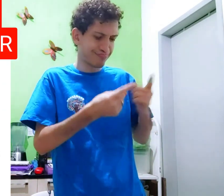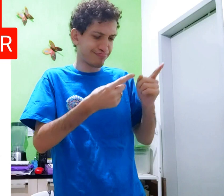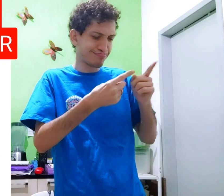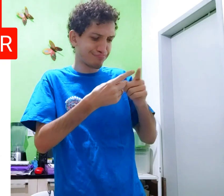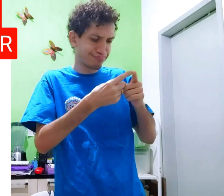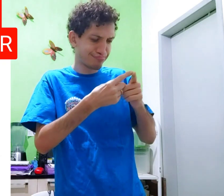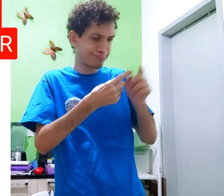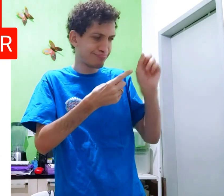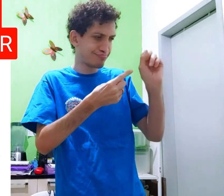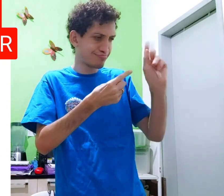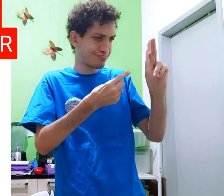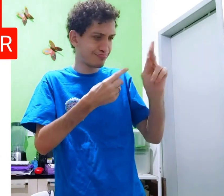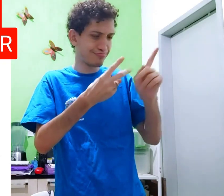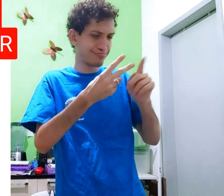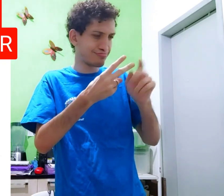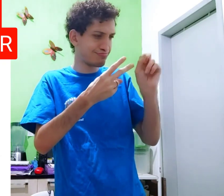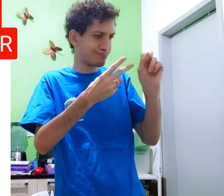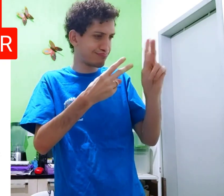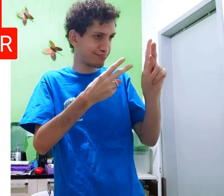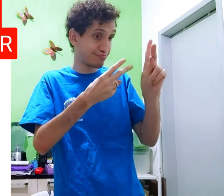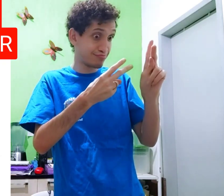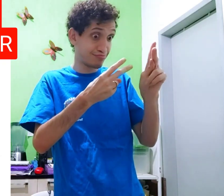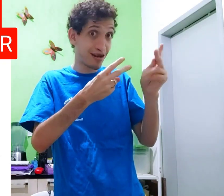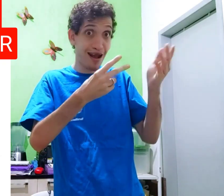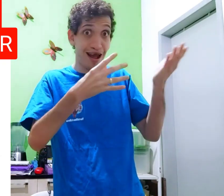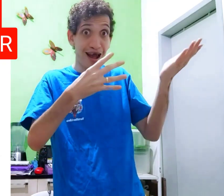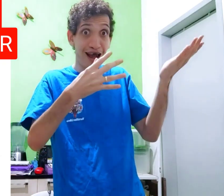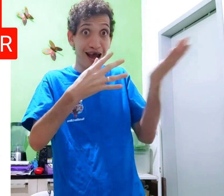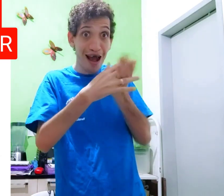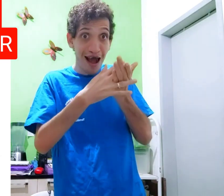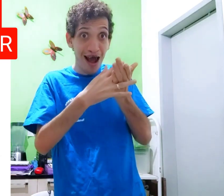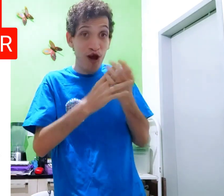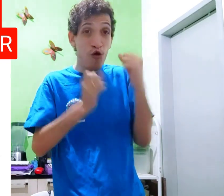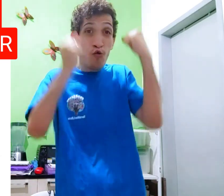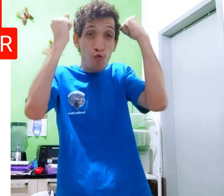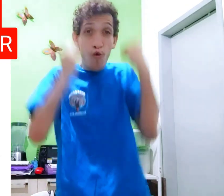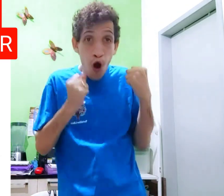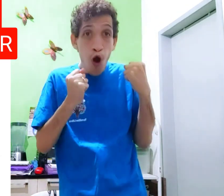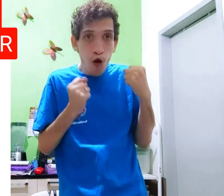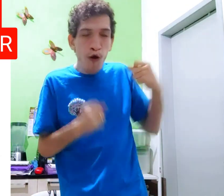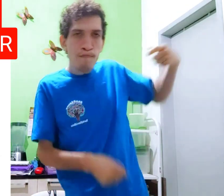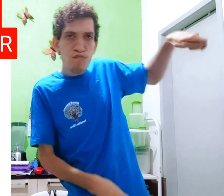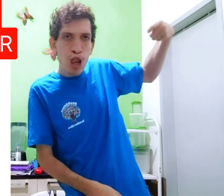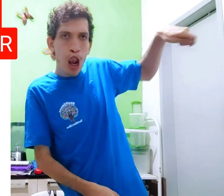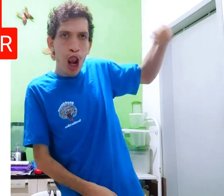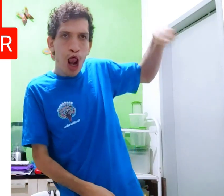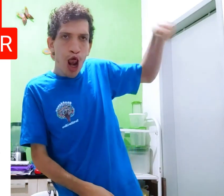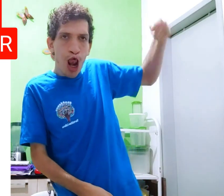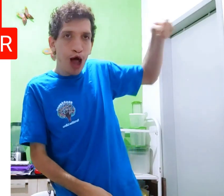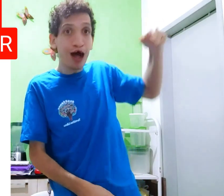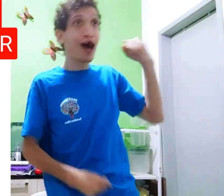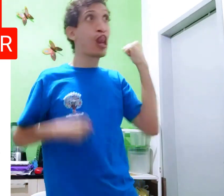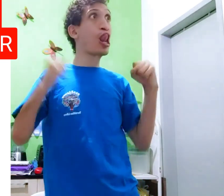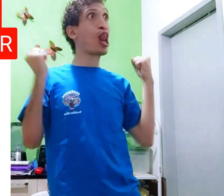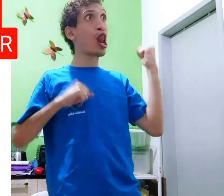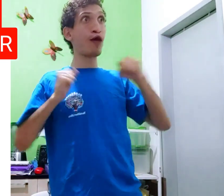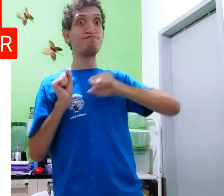aula primeira, ok, aula segunda, ok, intervalo, uou, bateu o sino,